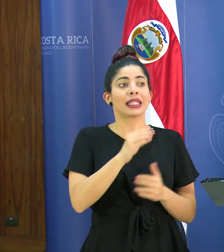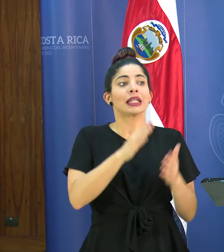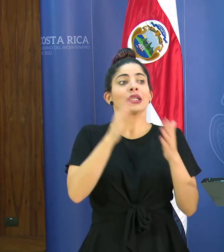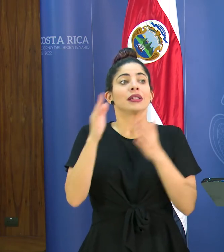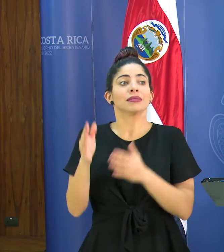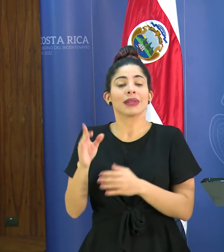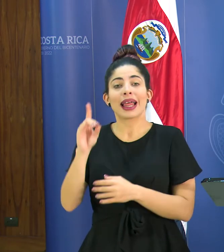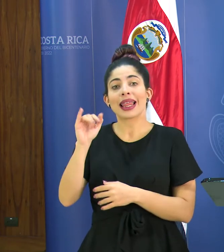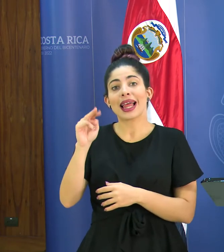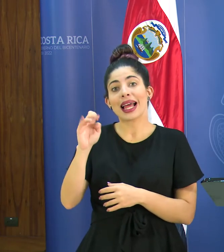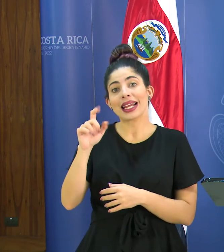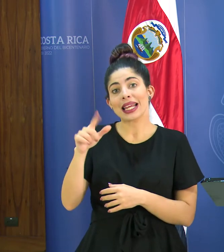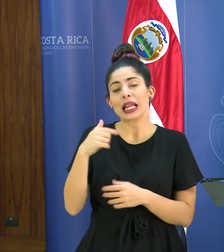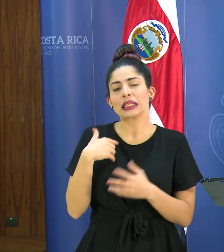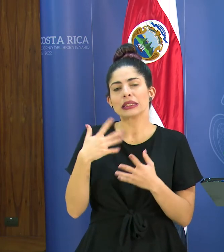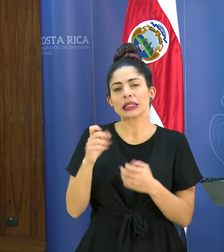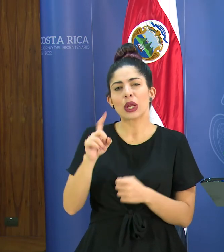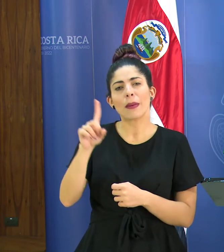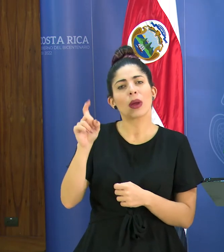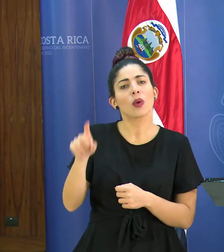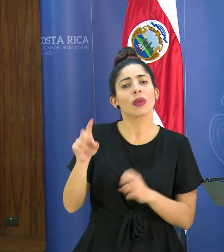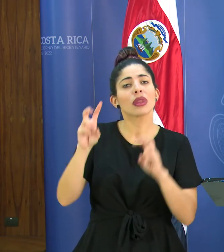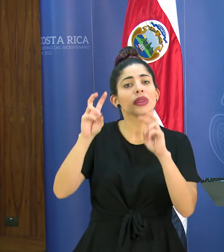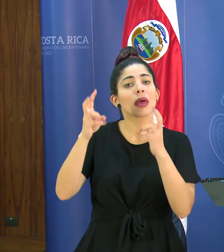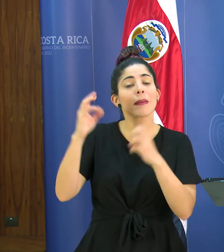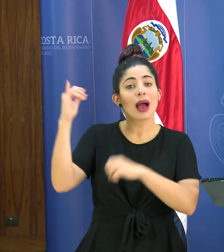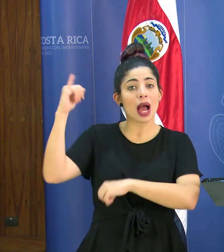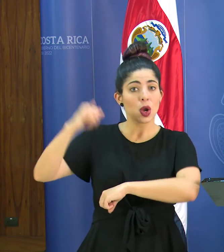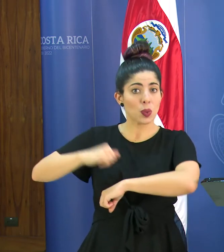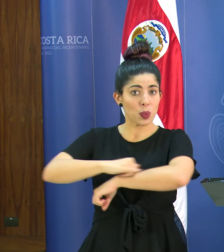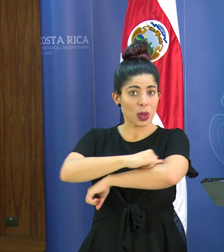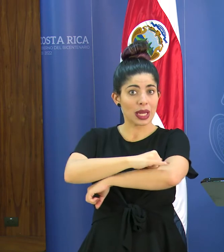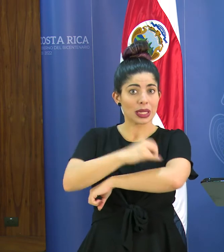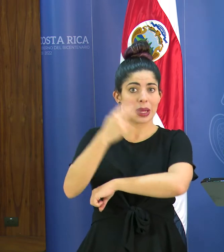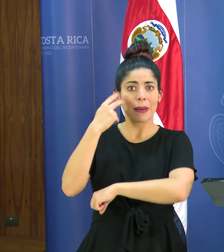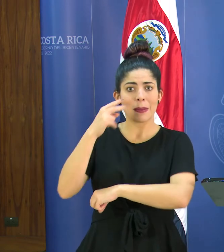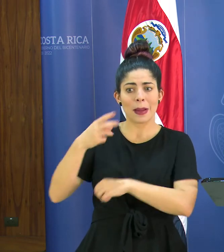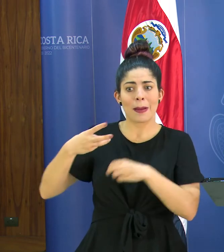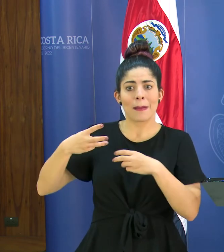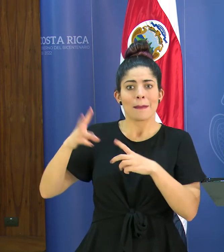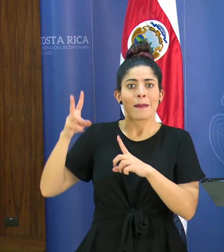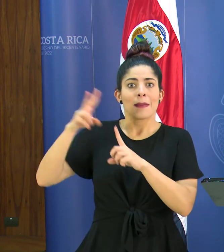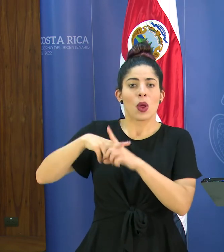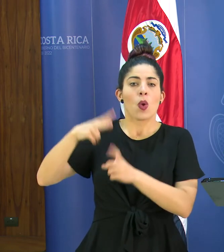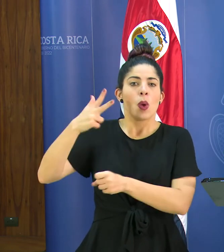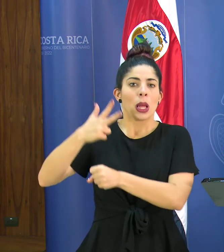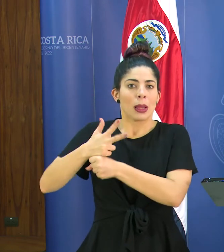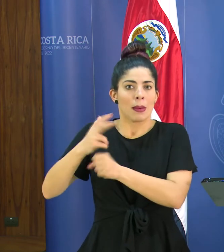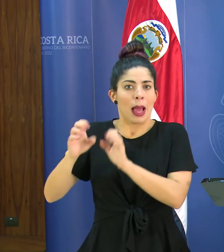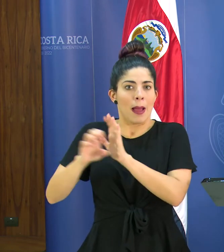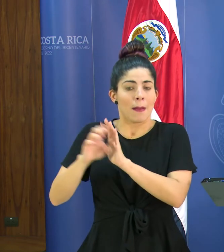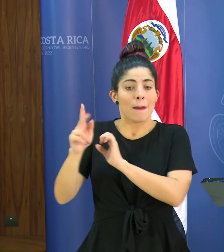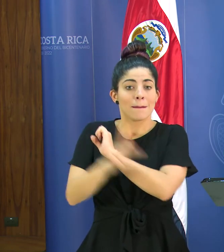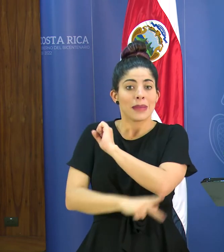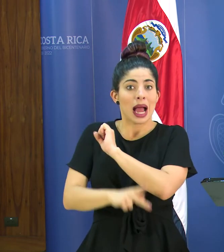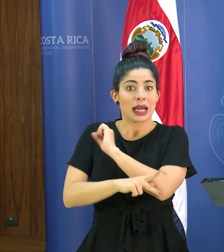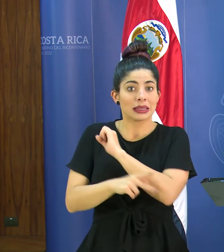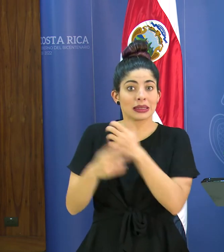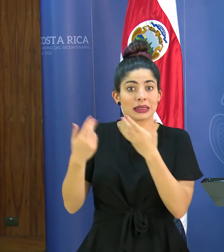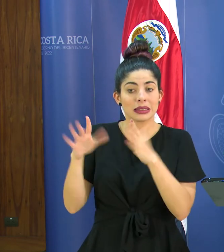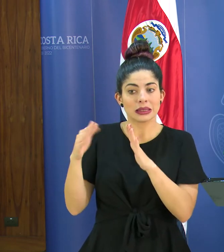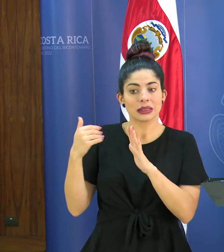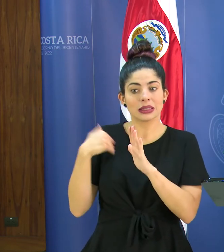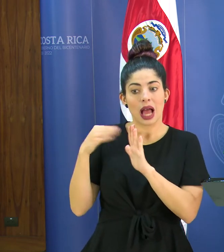de Don Daniel lo que le quería consultar era en el tema del aeropuerto verdad estamos viendo medidas que tomó como por ejemplo Guatemala para los países que ya tenemos